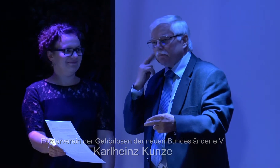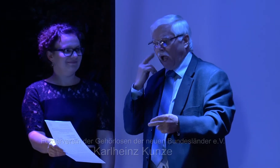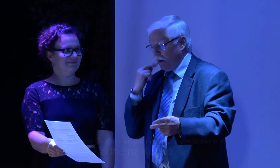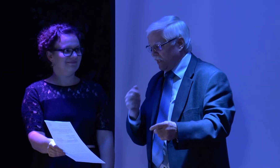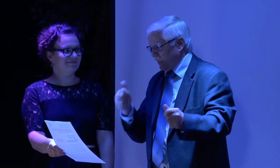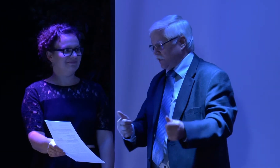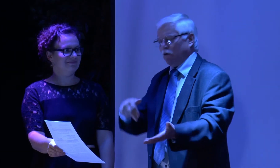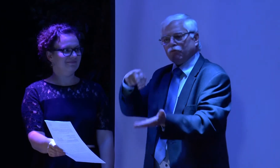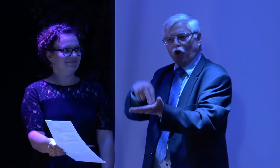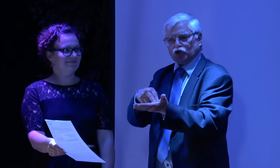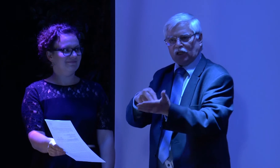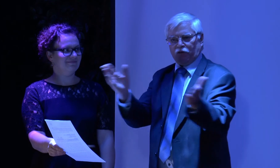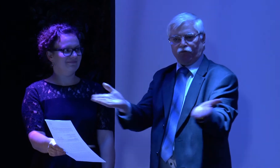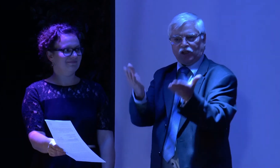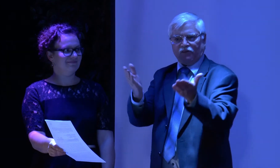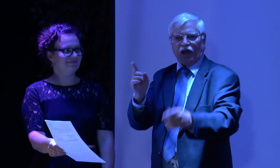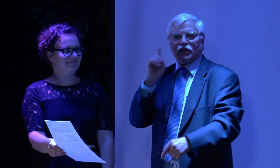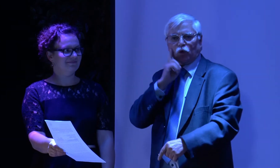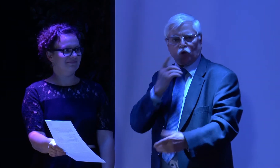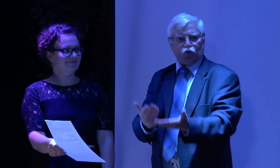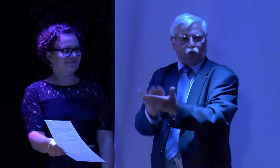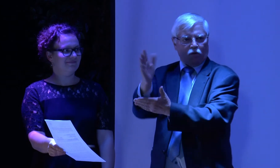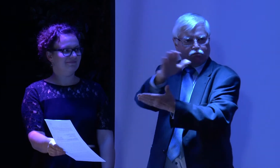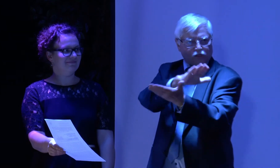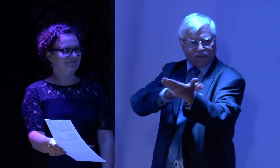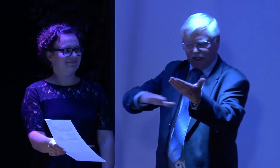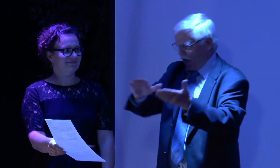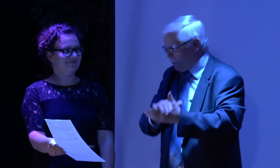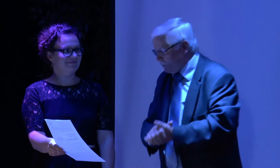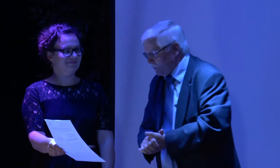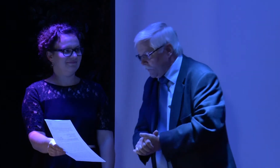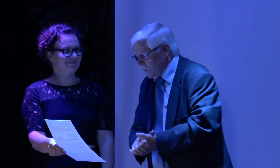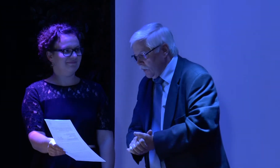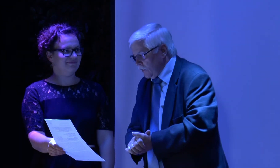Gestatten Sie mir im Namen des Vorstands des Fördervereins der neuen Bundesländer.